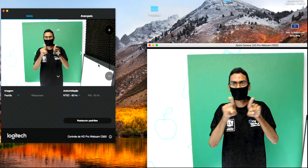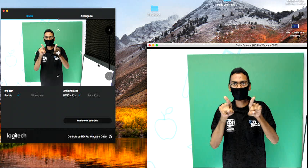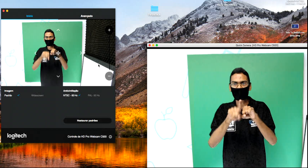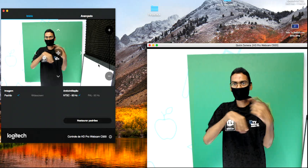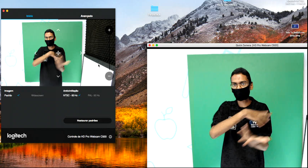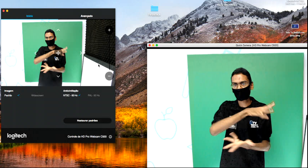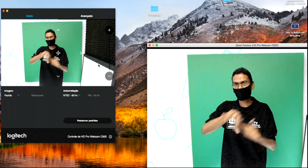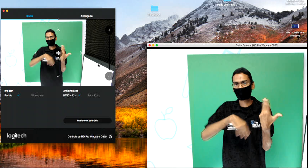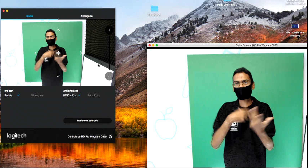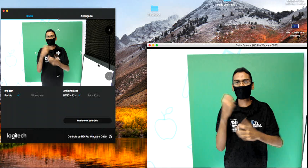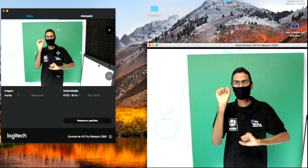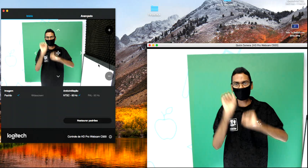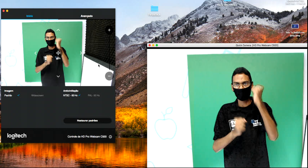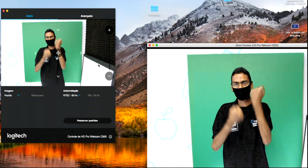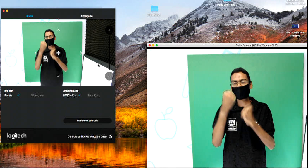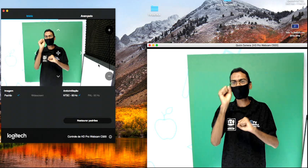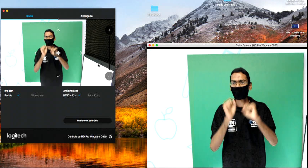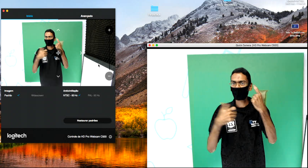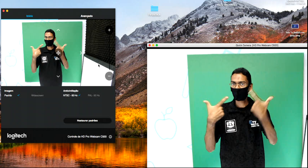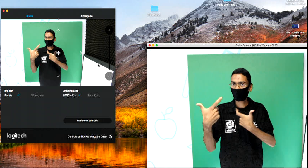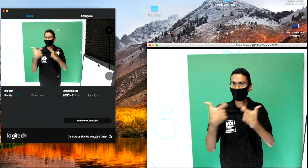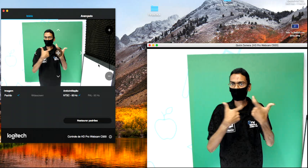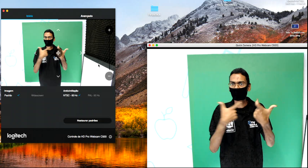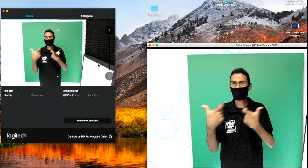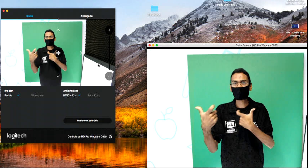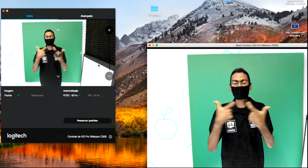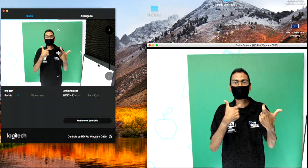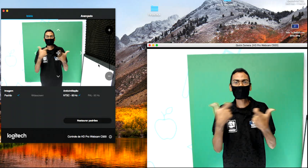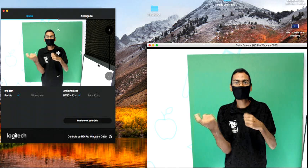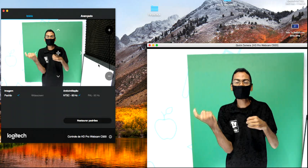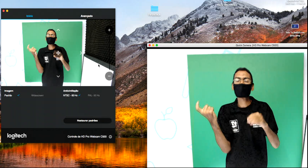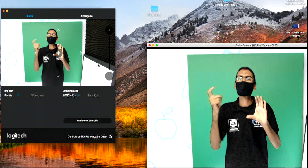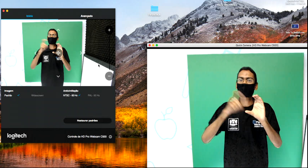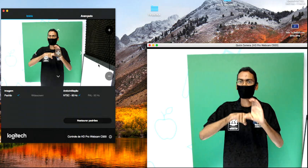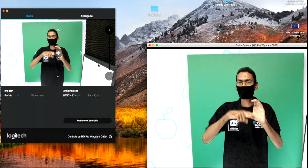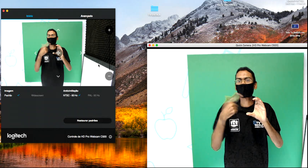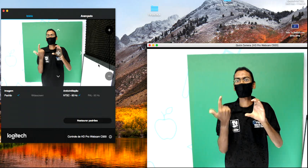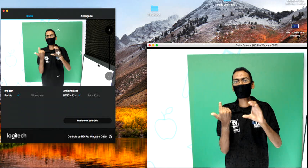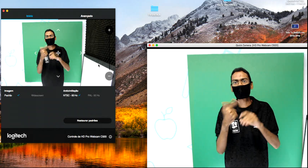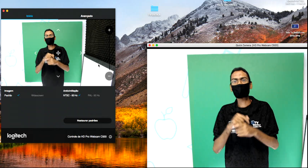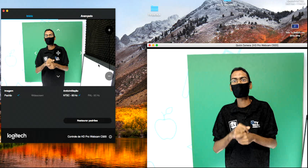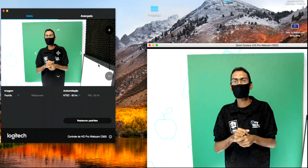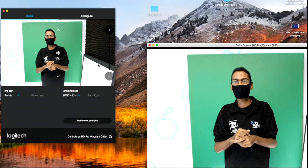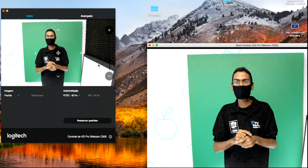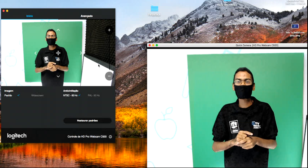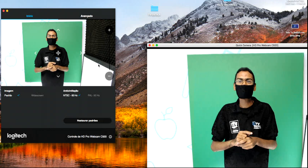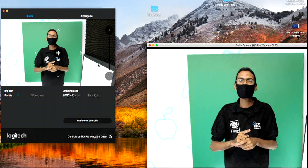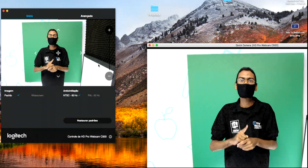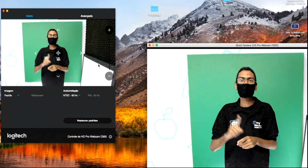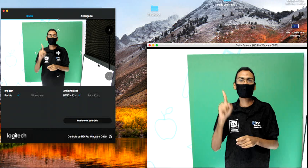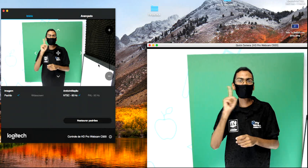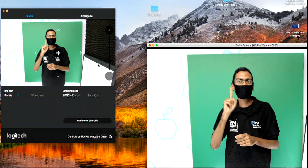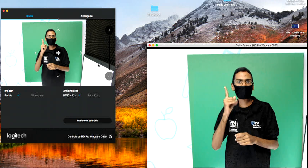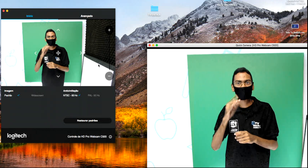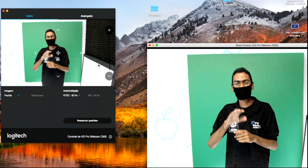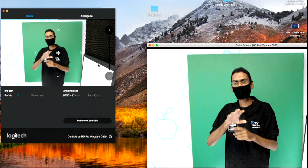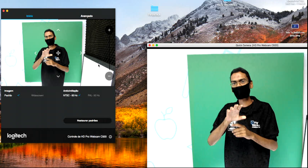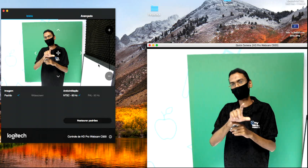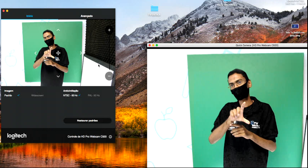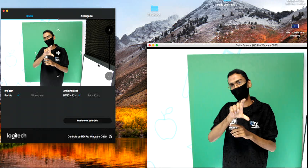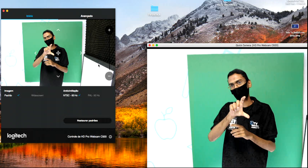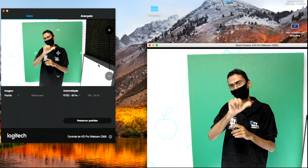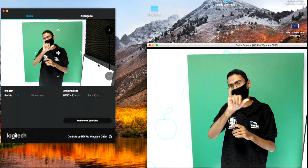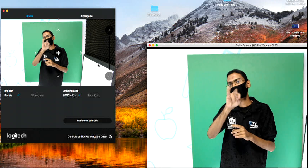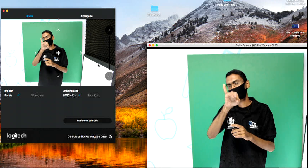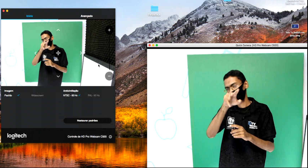e pelas guerras de independência realizadas na América Latina. E aí nós vamos falar,